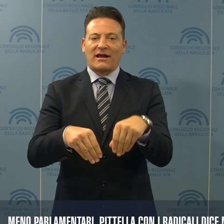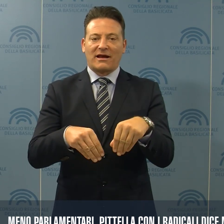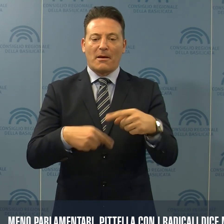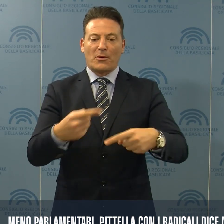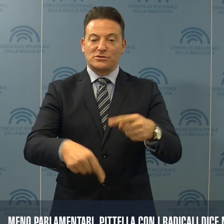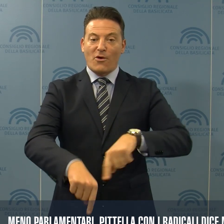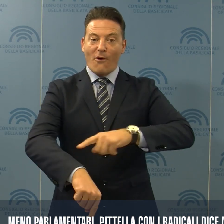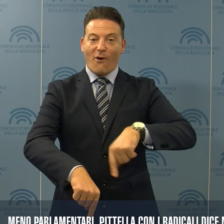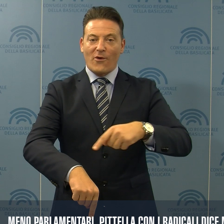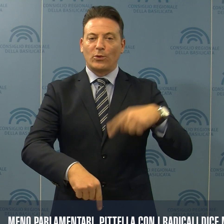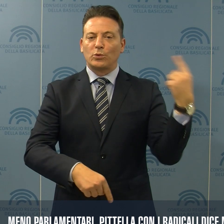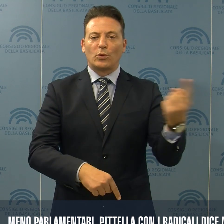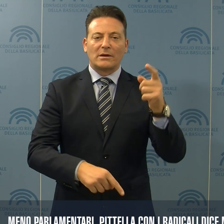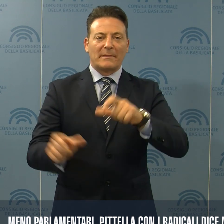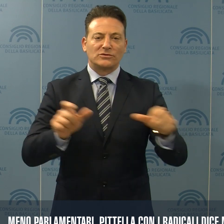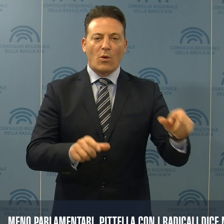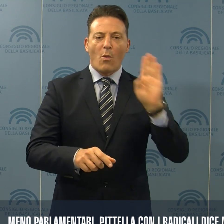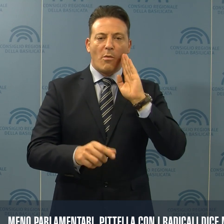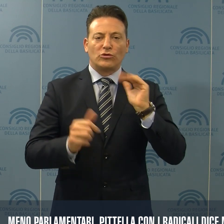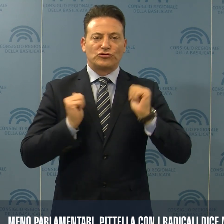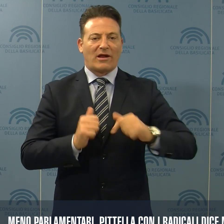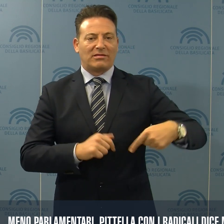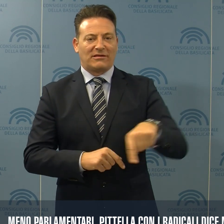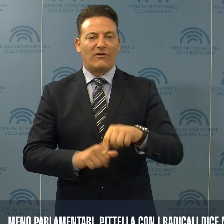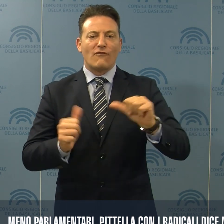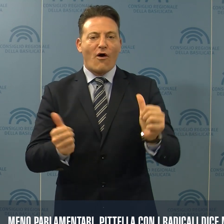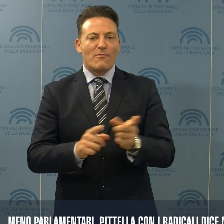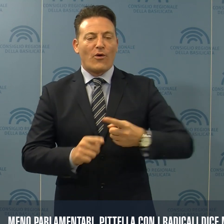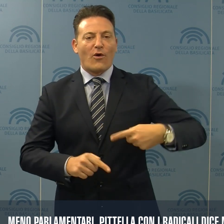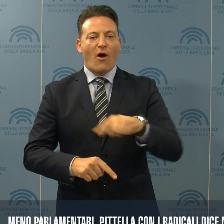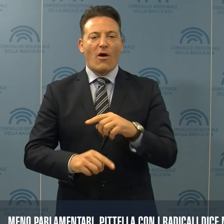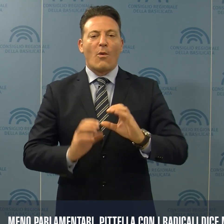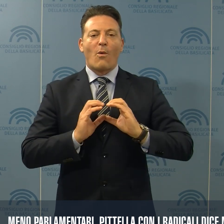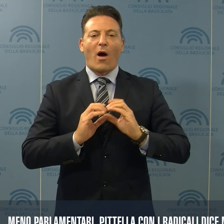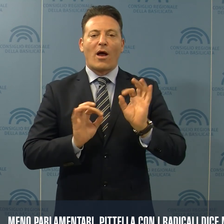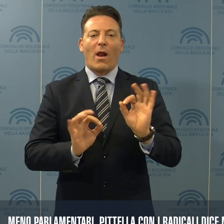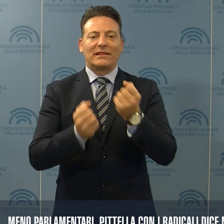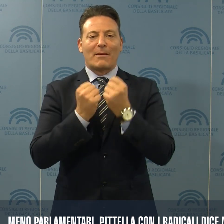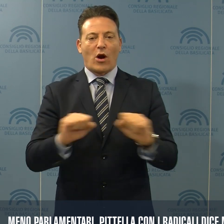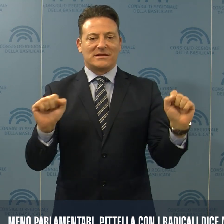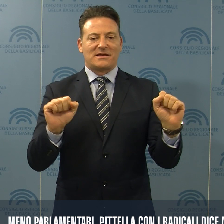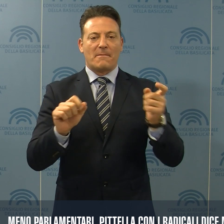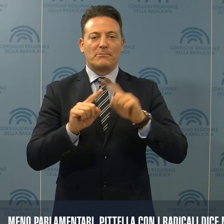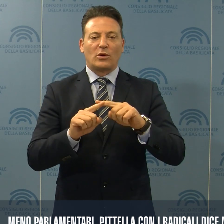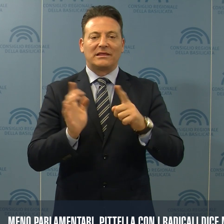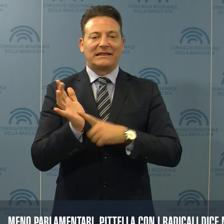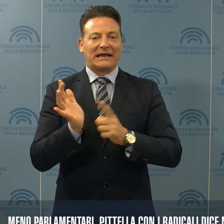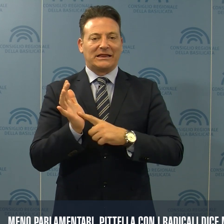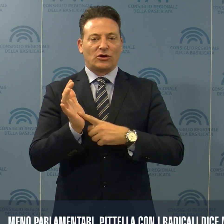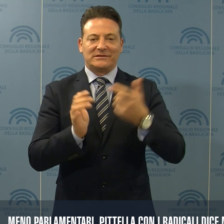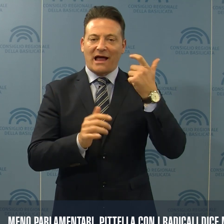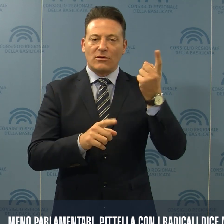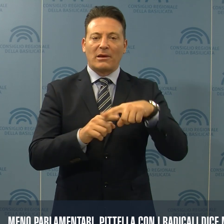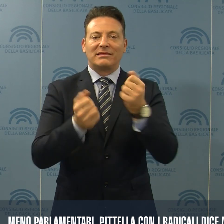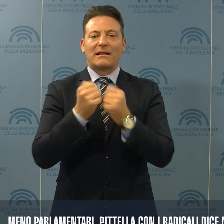prossime ore tutti gli uomini e le donne, che come noi hanno a cuore la democrazia, lo Stato di diritto e la